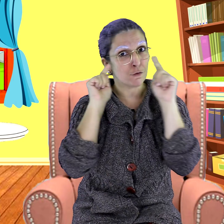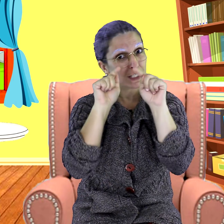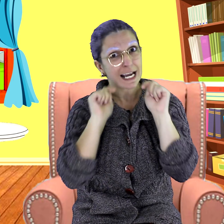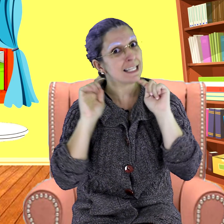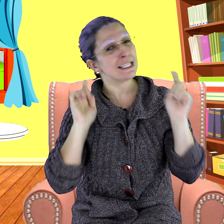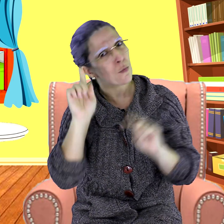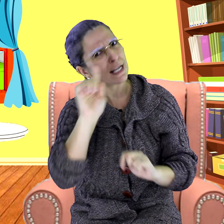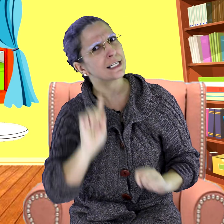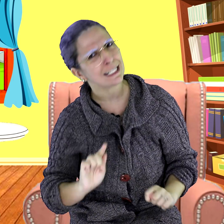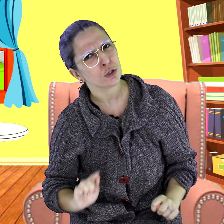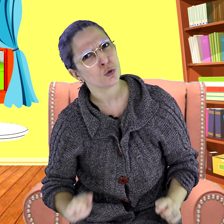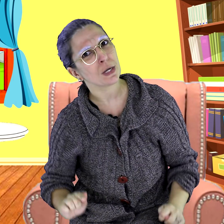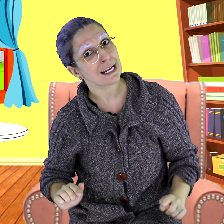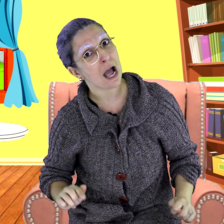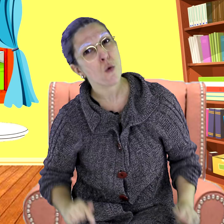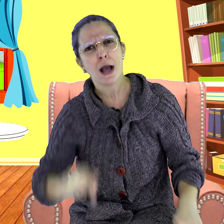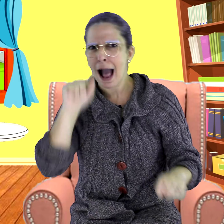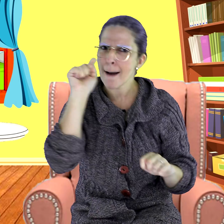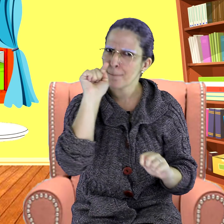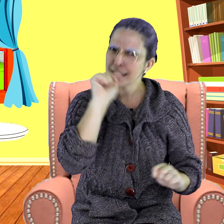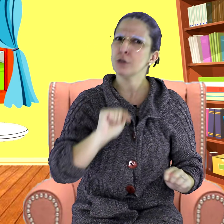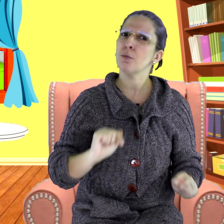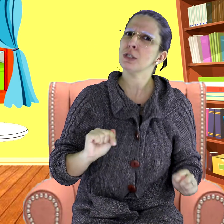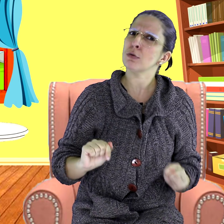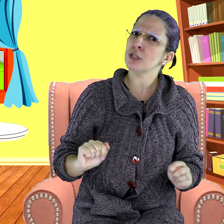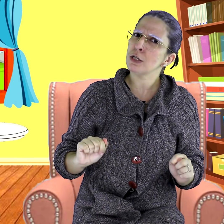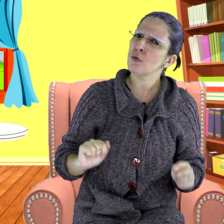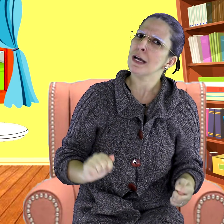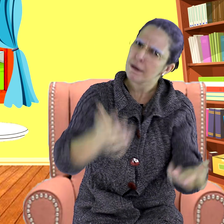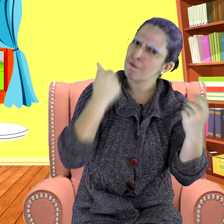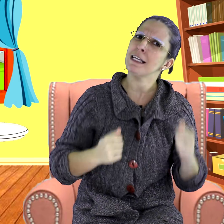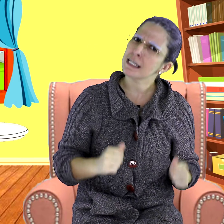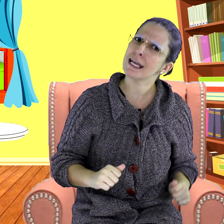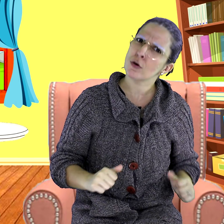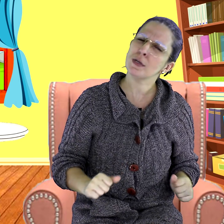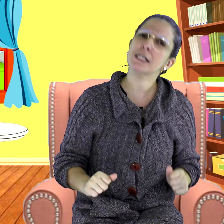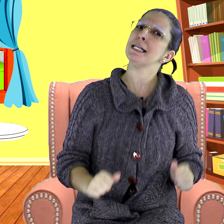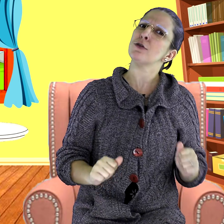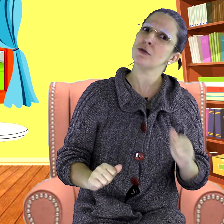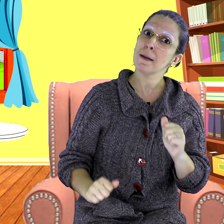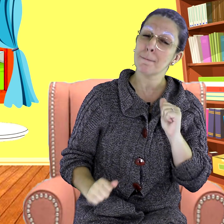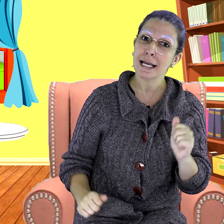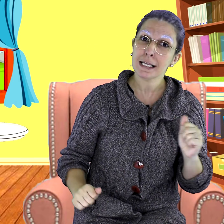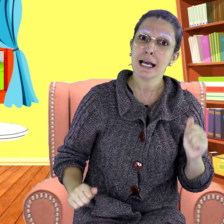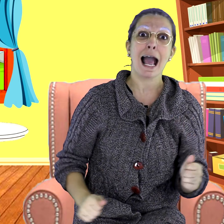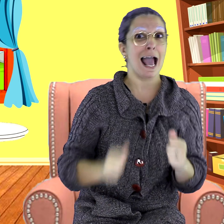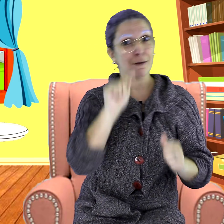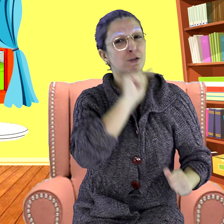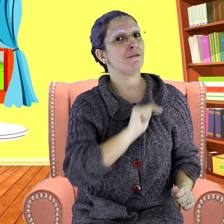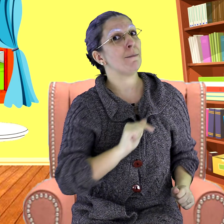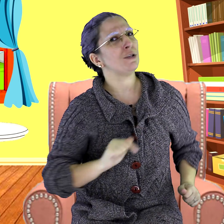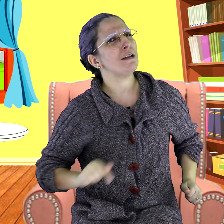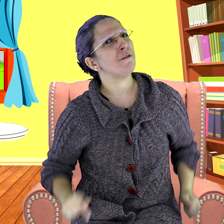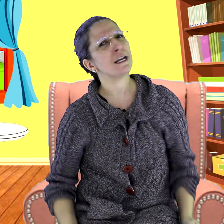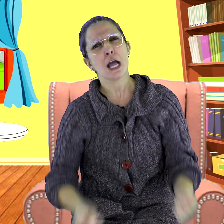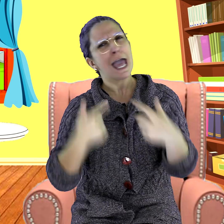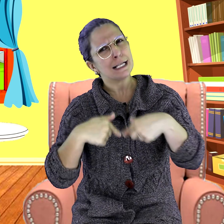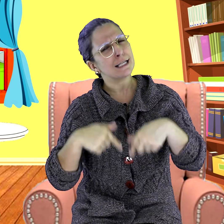você ainda não é inscrito no canal, aperta o botãozinho e venha ser um inscrito também. Aí você vai poder ver essa